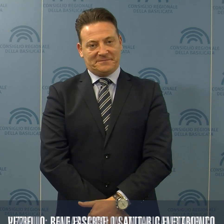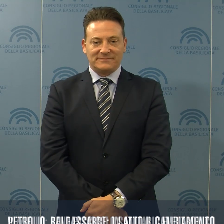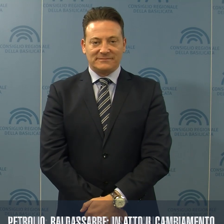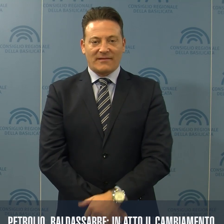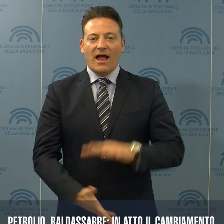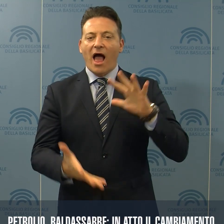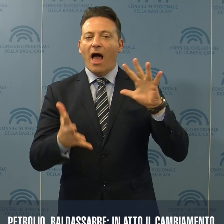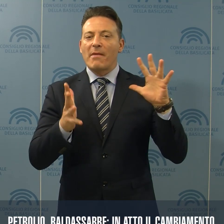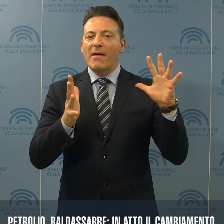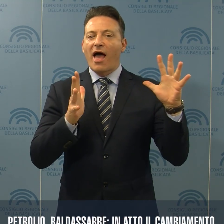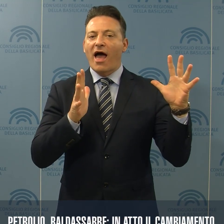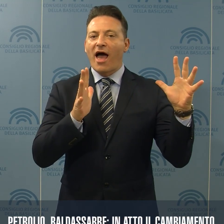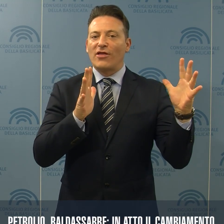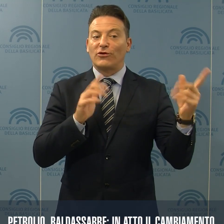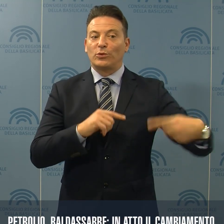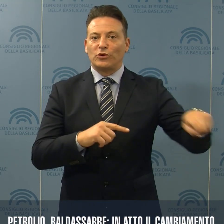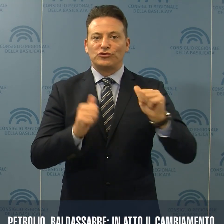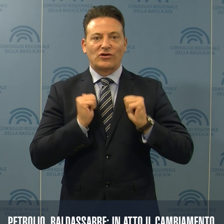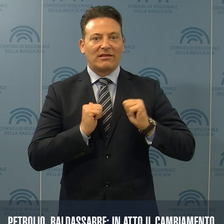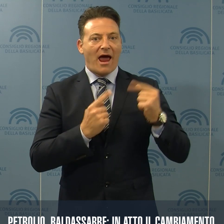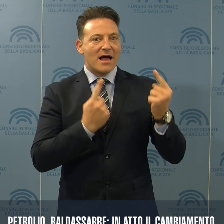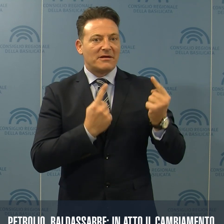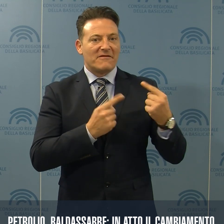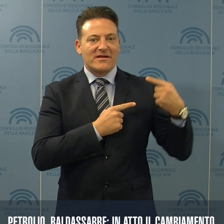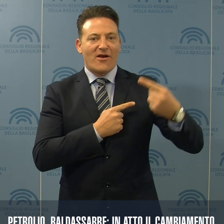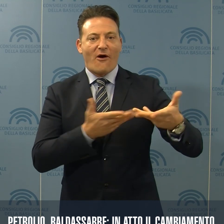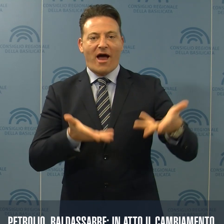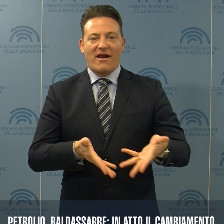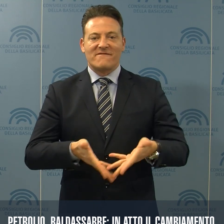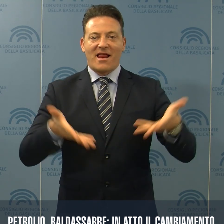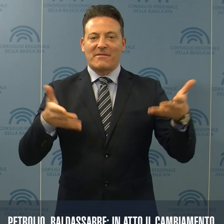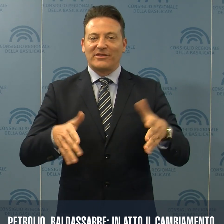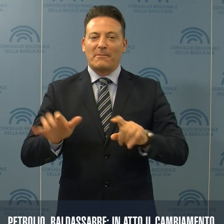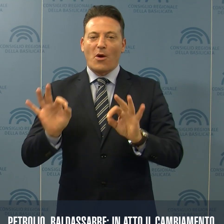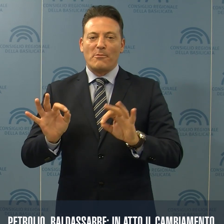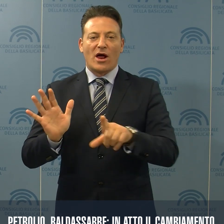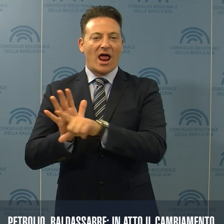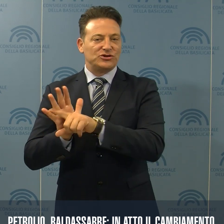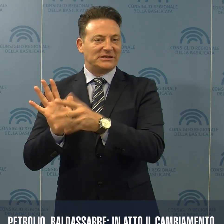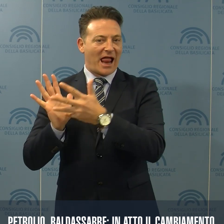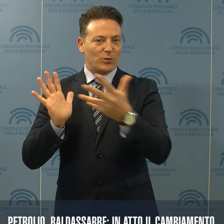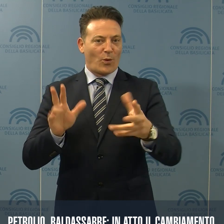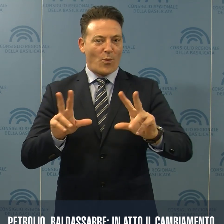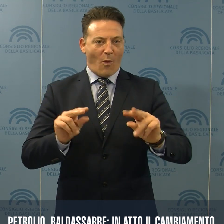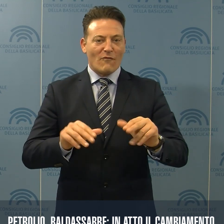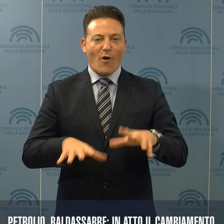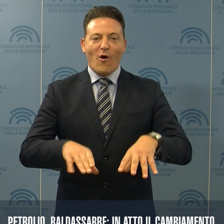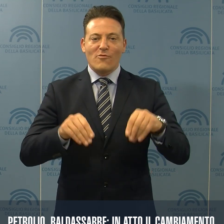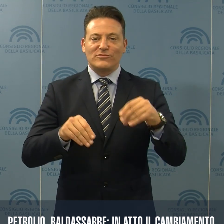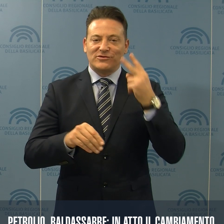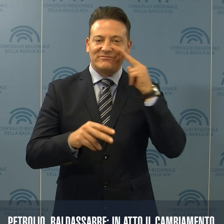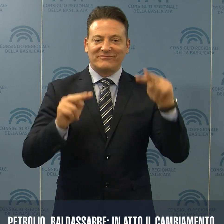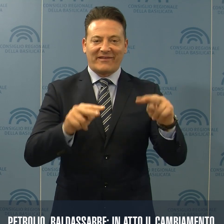Il grande cambiamento che i lucani si aspettavano dalla nuova stagione politica si sta pian piano